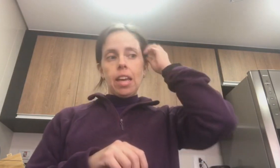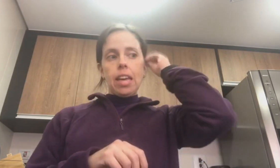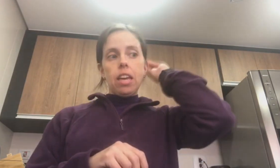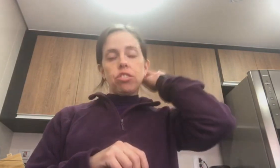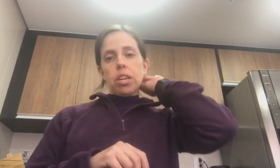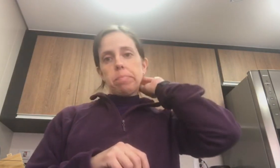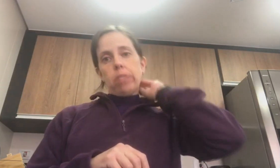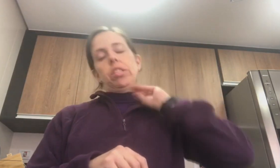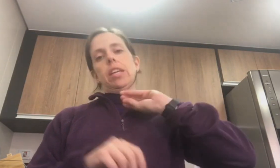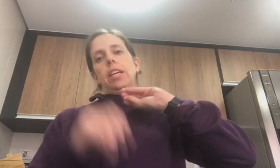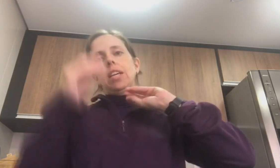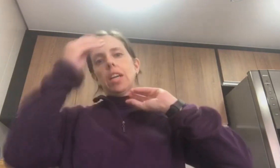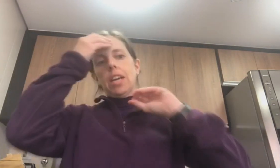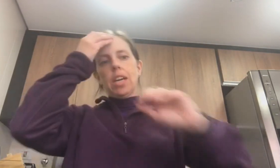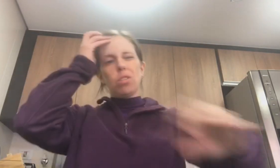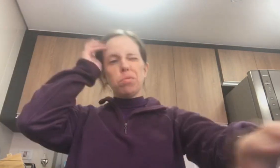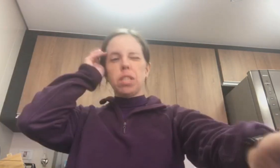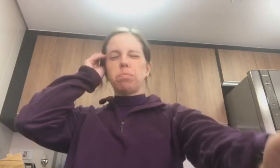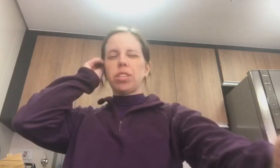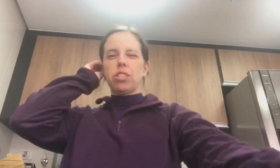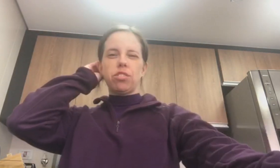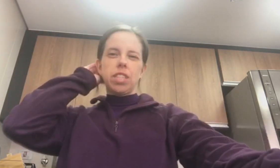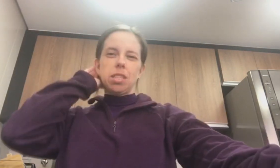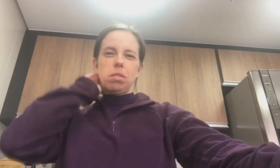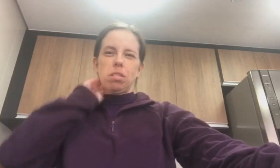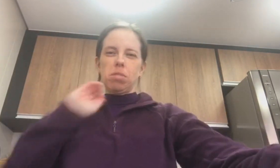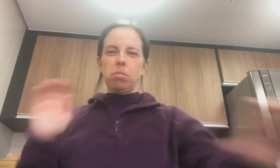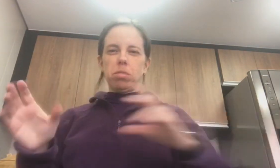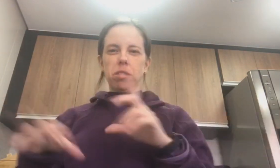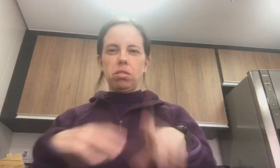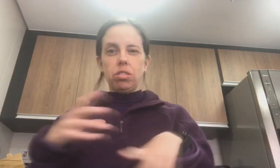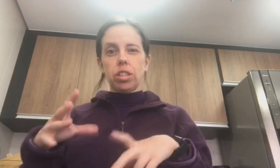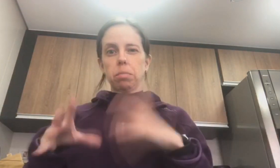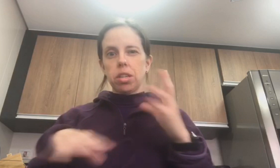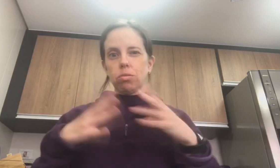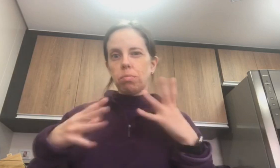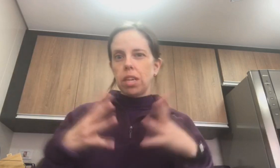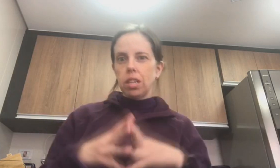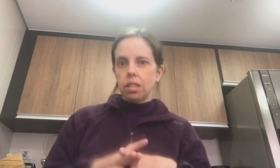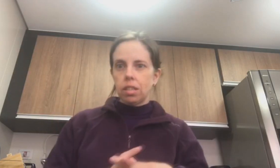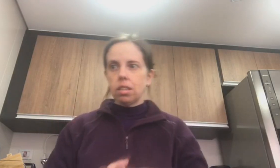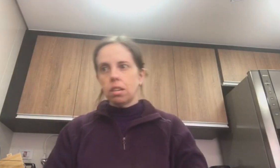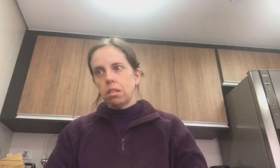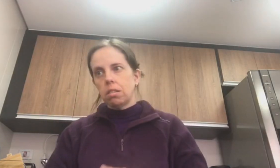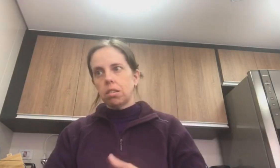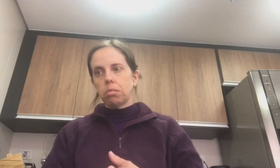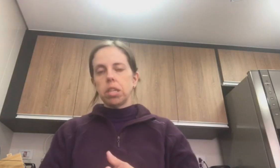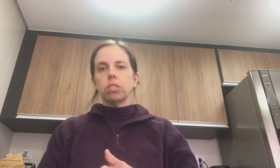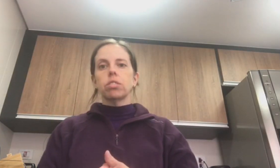Eu já empacotei... Como esse processo de financiamento demorou, já tem mais um mês. Mais ou menos.